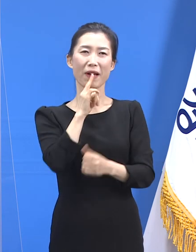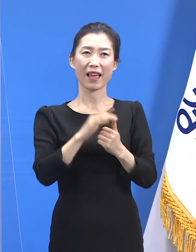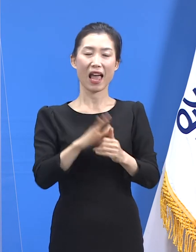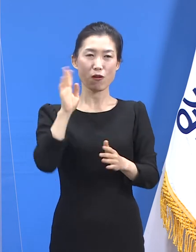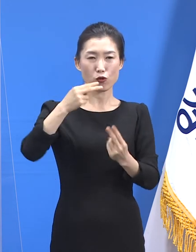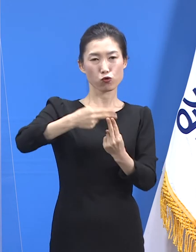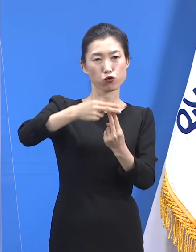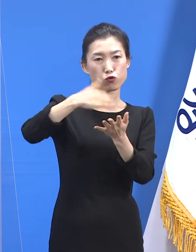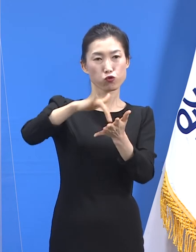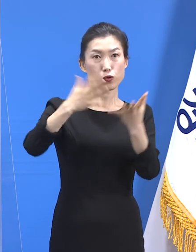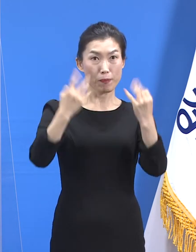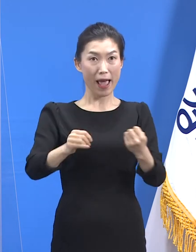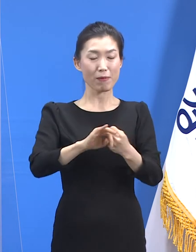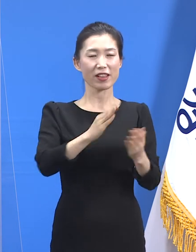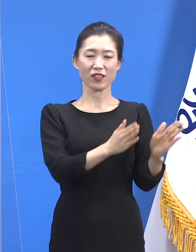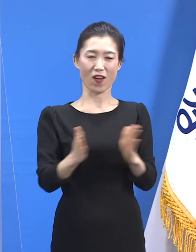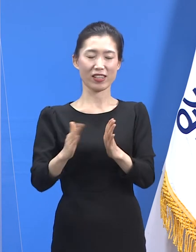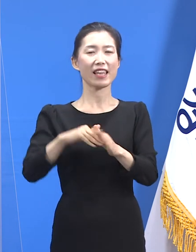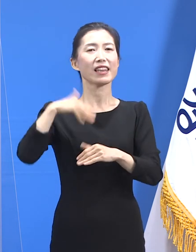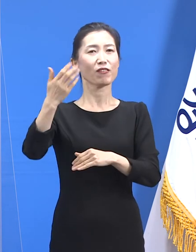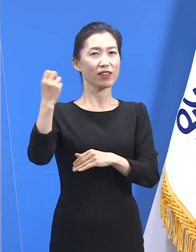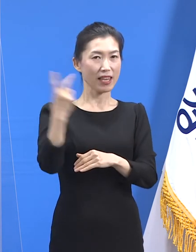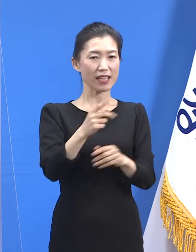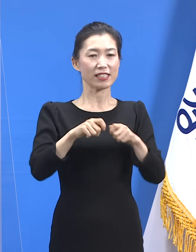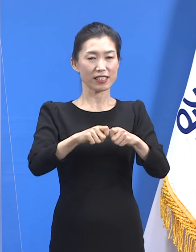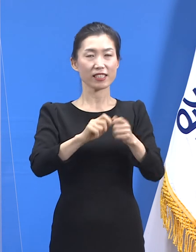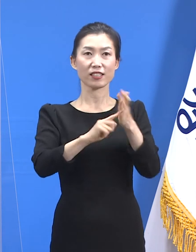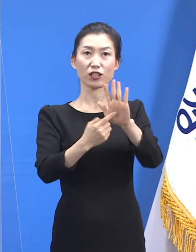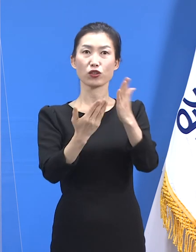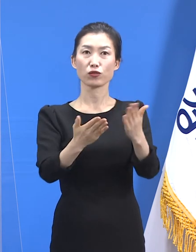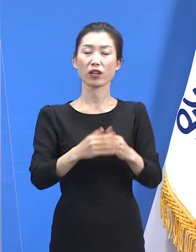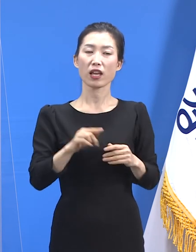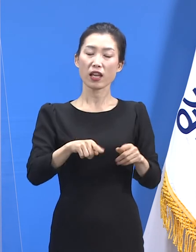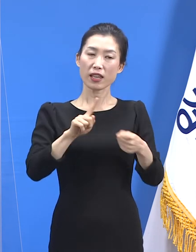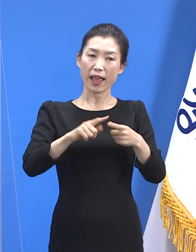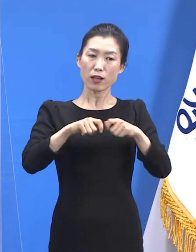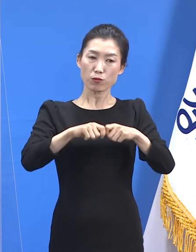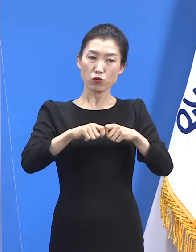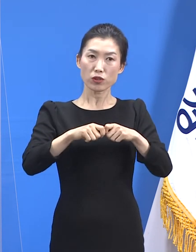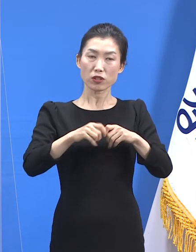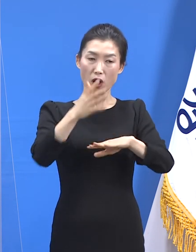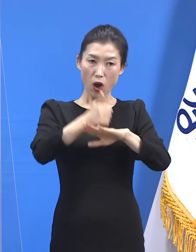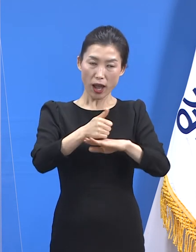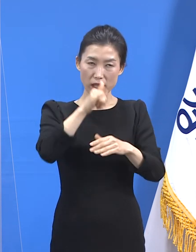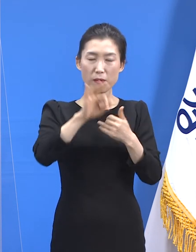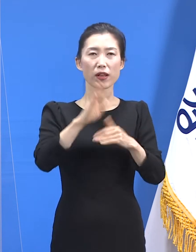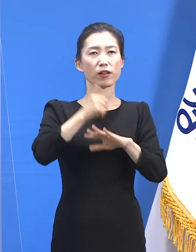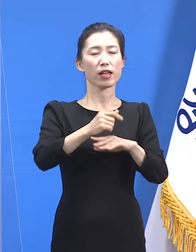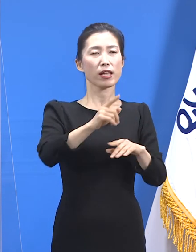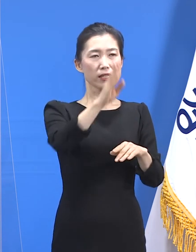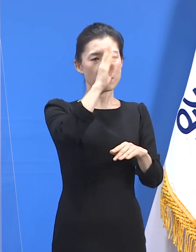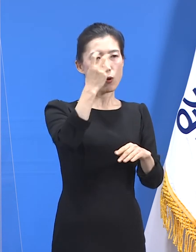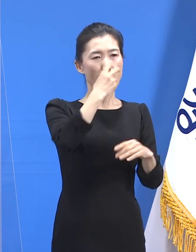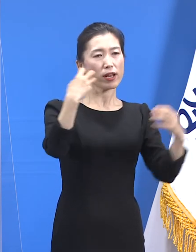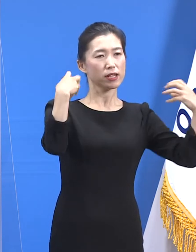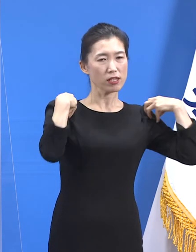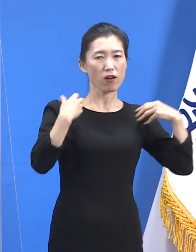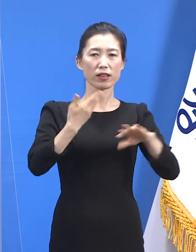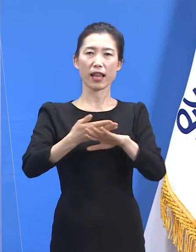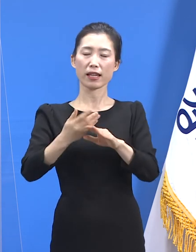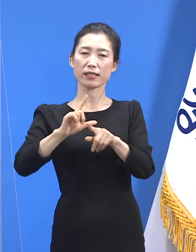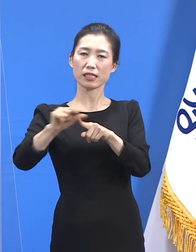설명드리겠습니다. 보다 분석적인 자료가 얻어지면 질병관리청 및 다른 지자체들과도 공유하겠습니다.